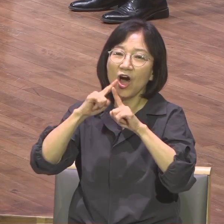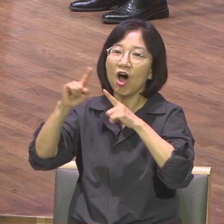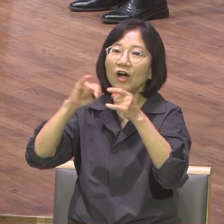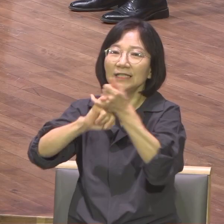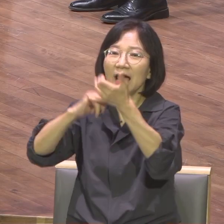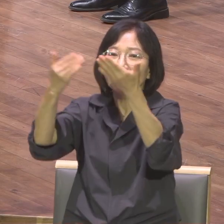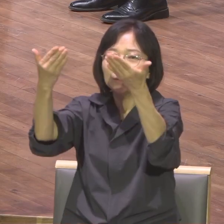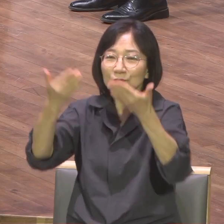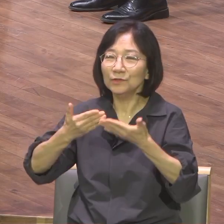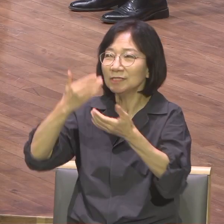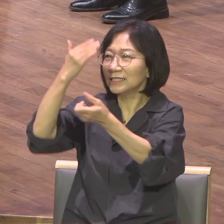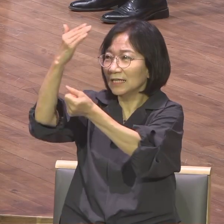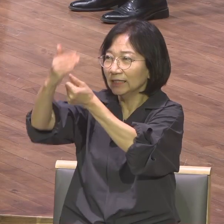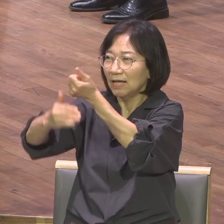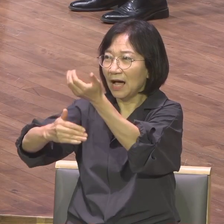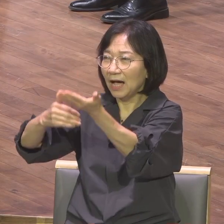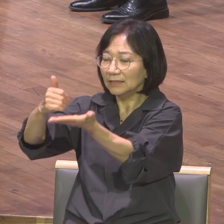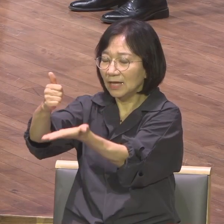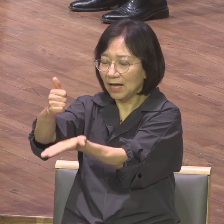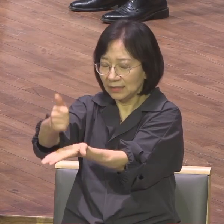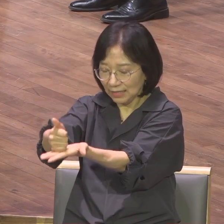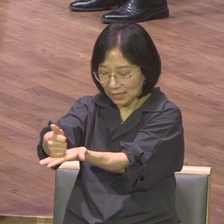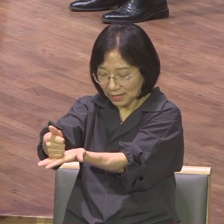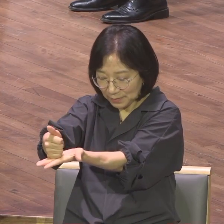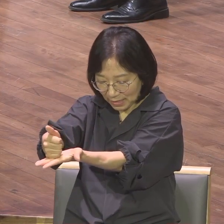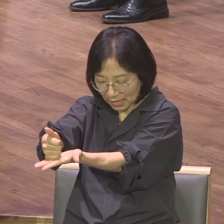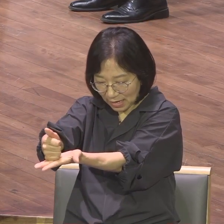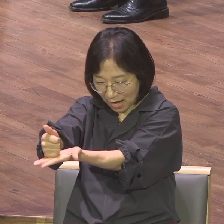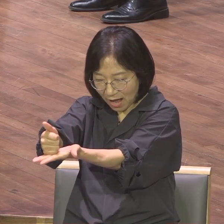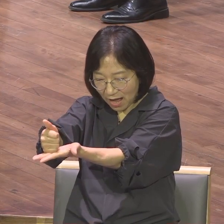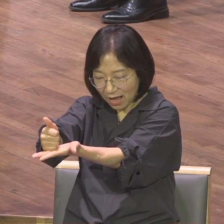번역 주신 하나님이라